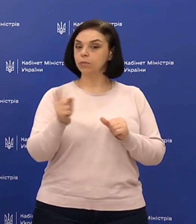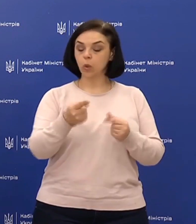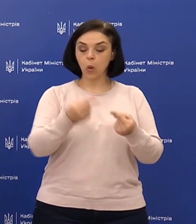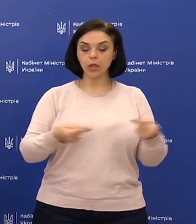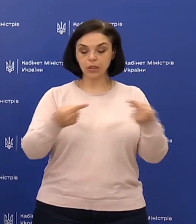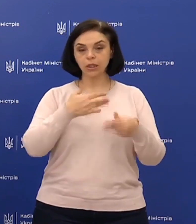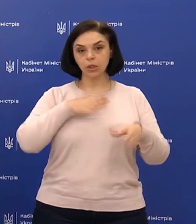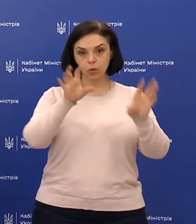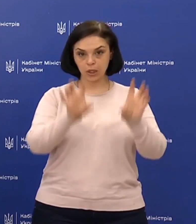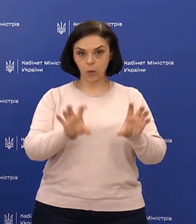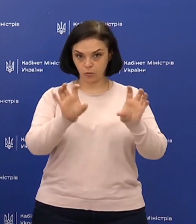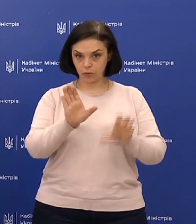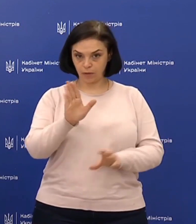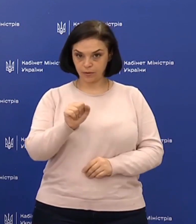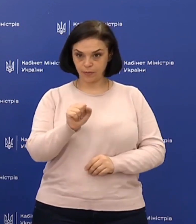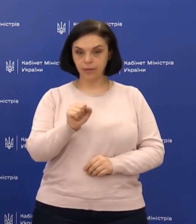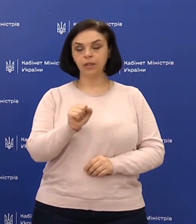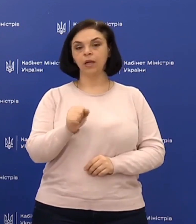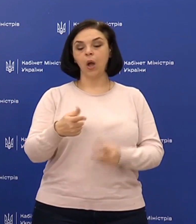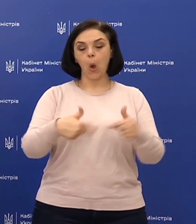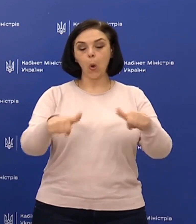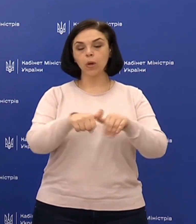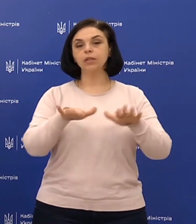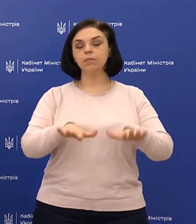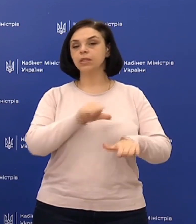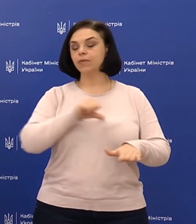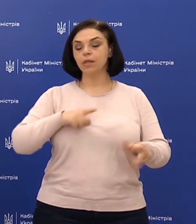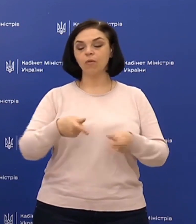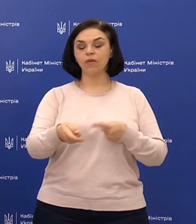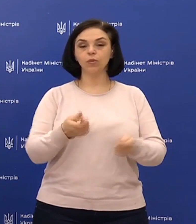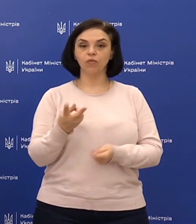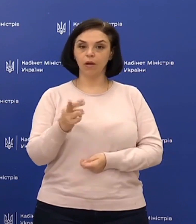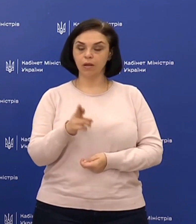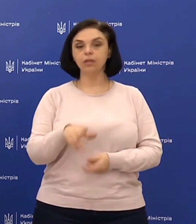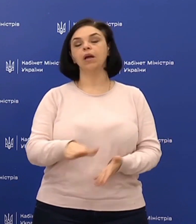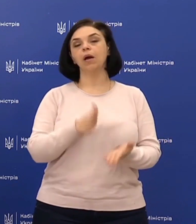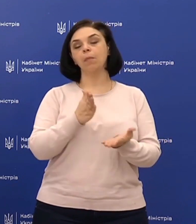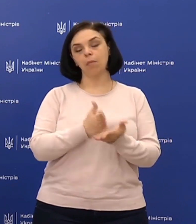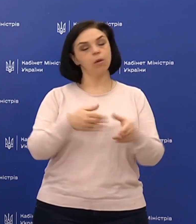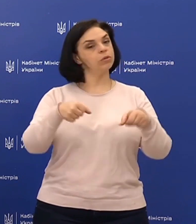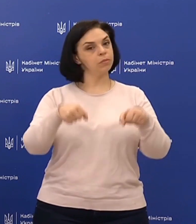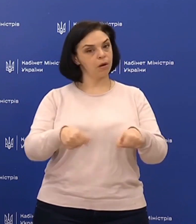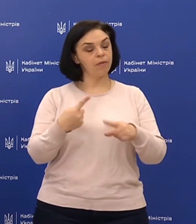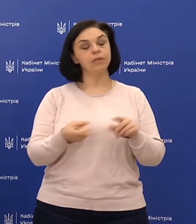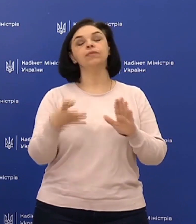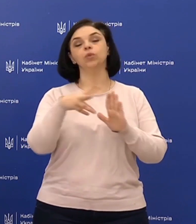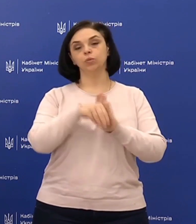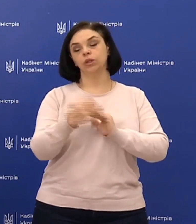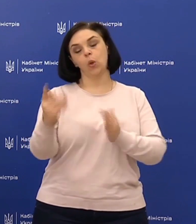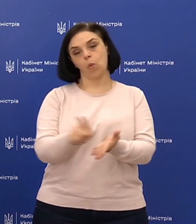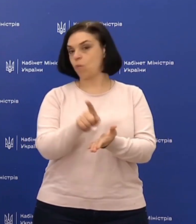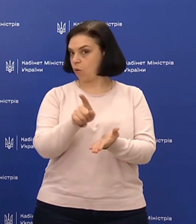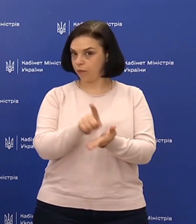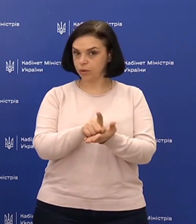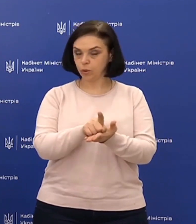згідно нашого законодавства, органи місцевого самоврядування мають право, і це в тому числі і їх обов